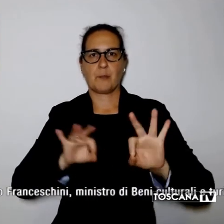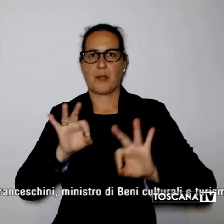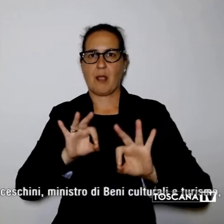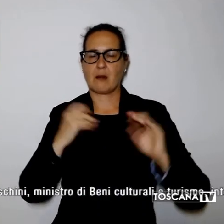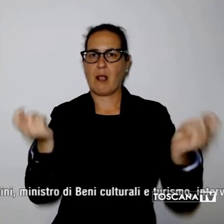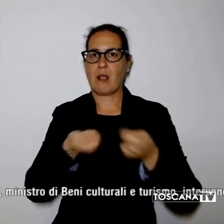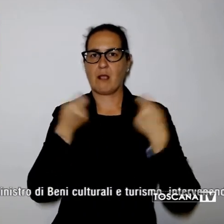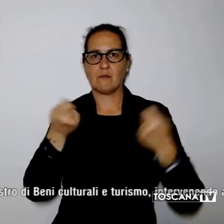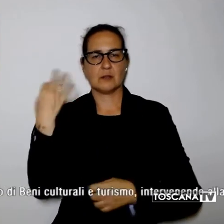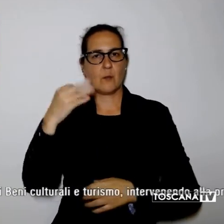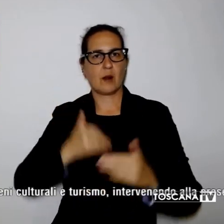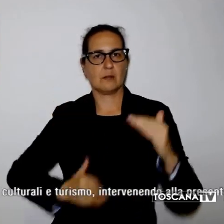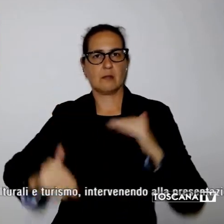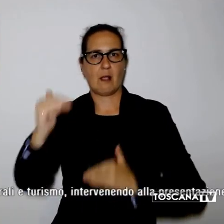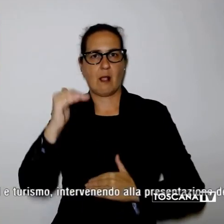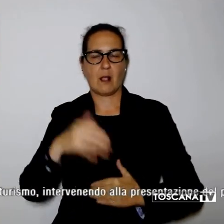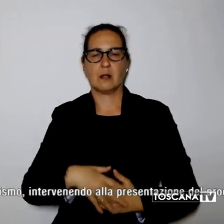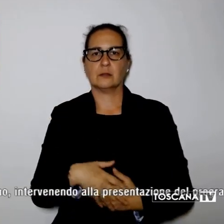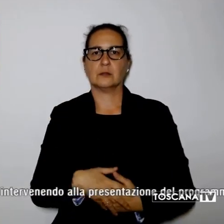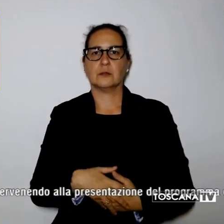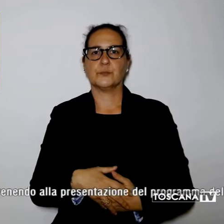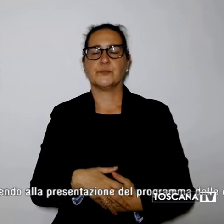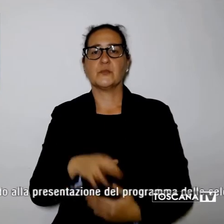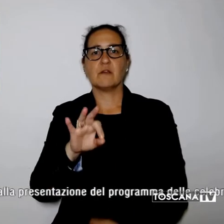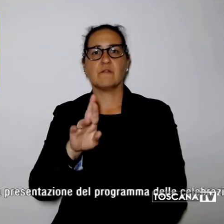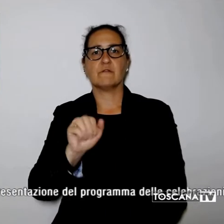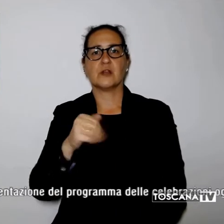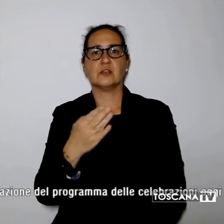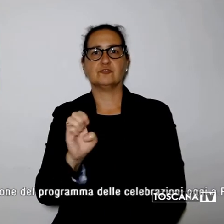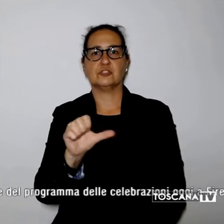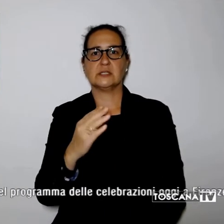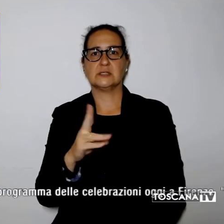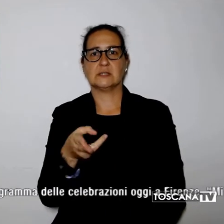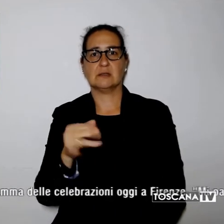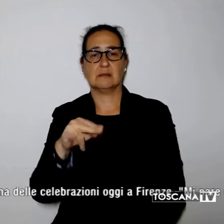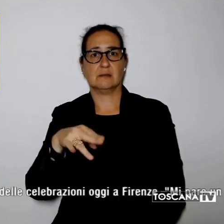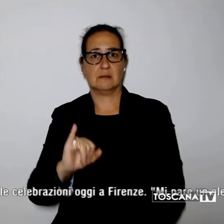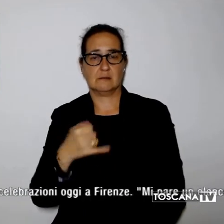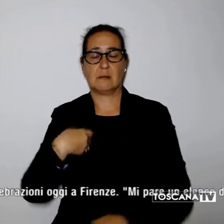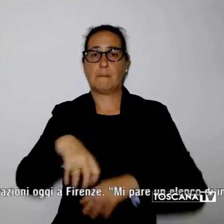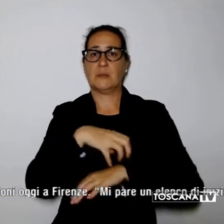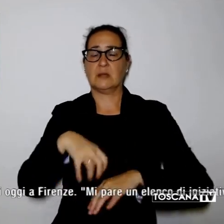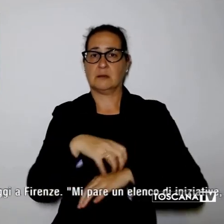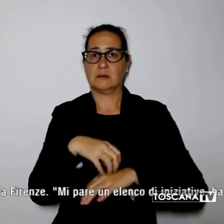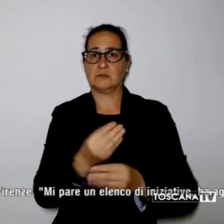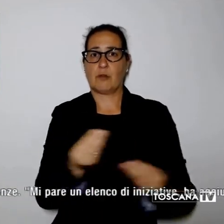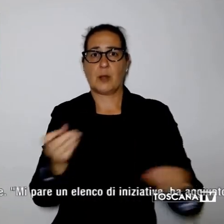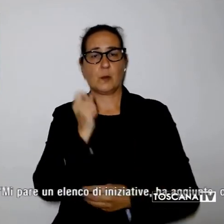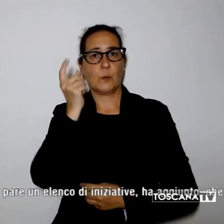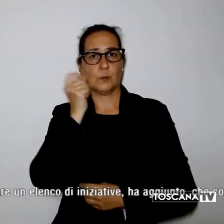Lo ha affermato Dario Franceschini, Ministro dei Beni Culturali e Turismo intervenendo alla